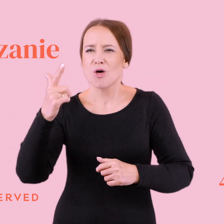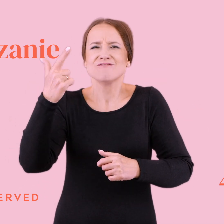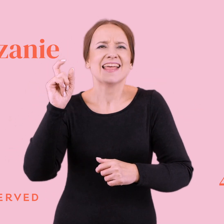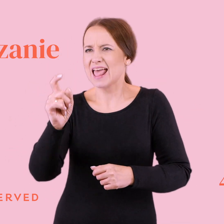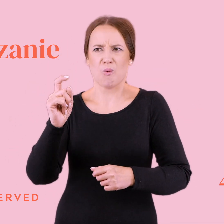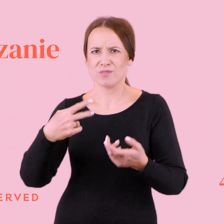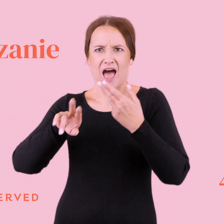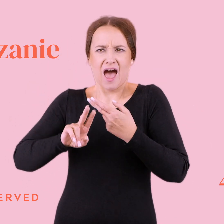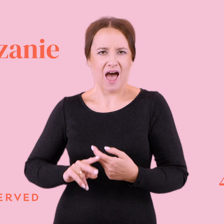nas ignorował. Rok!